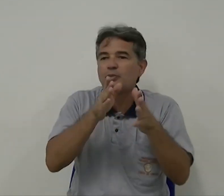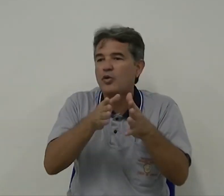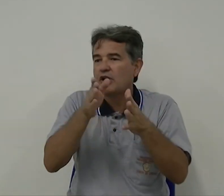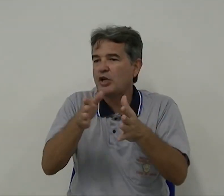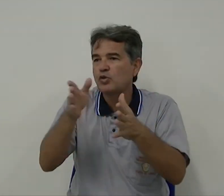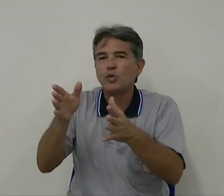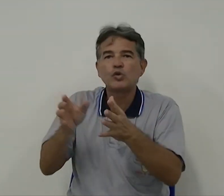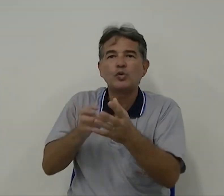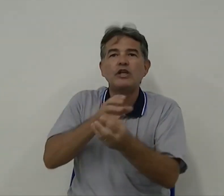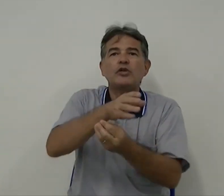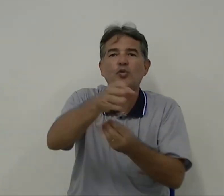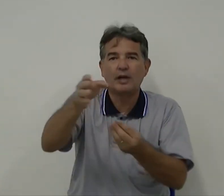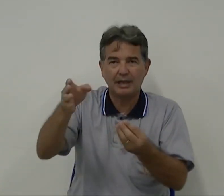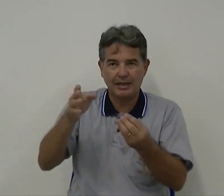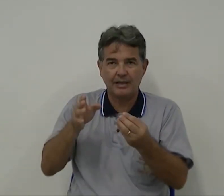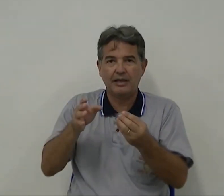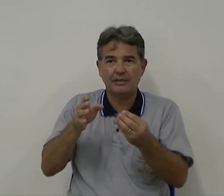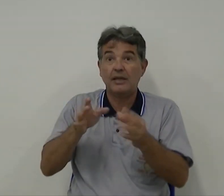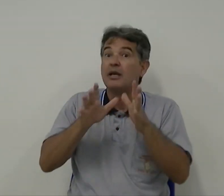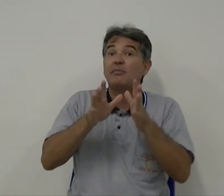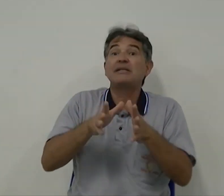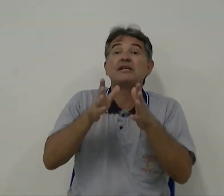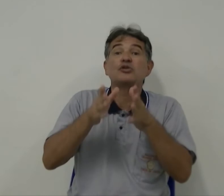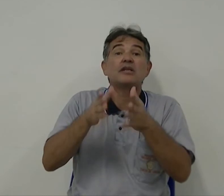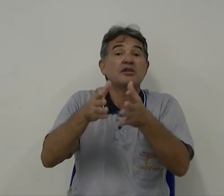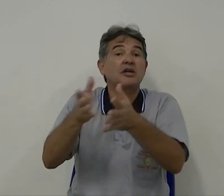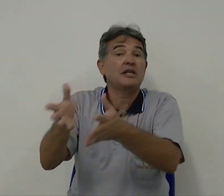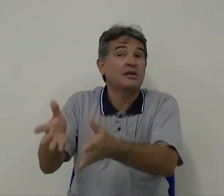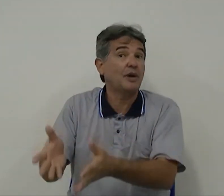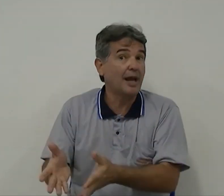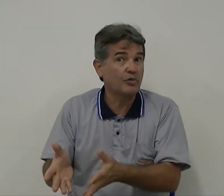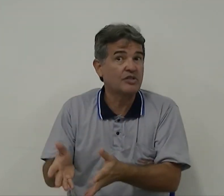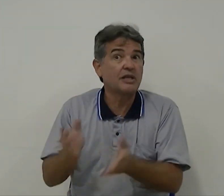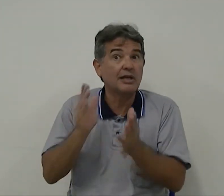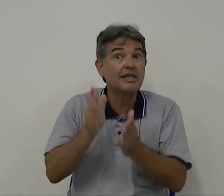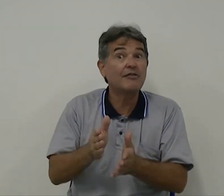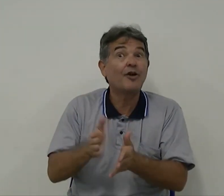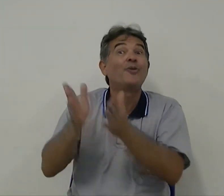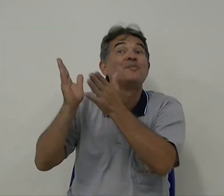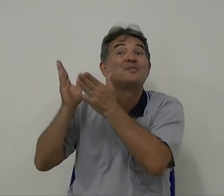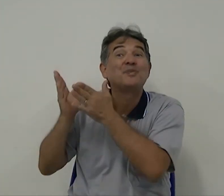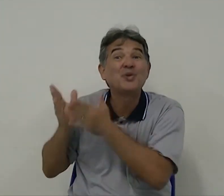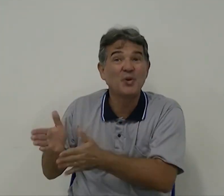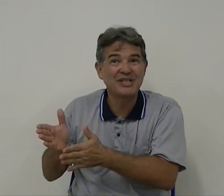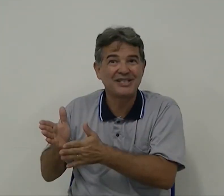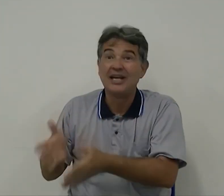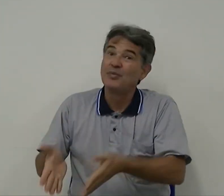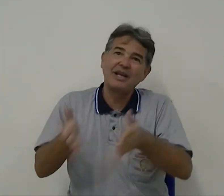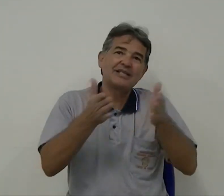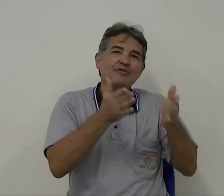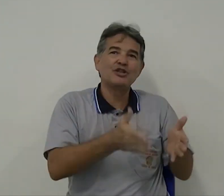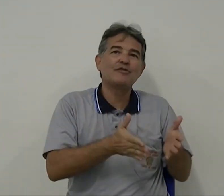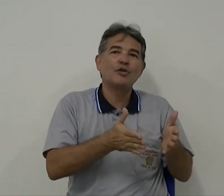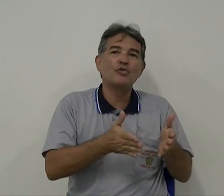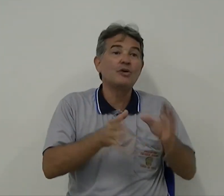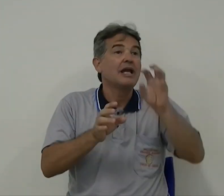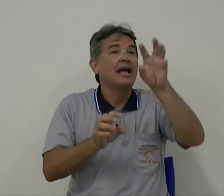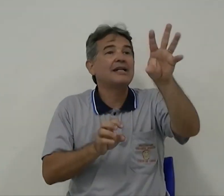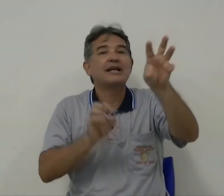pouquinhos construindo com aquela criança. Mas isso tem que ser a criança com anacuzia. Nível 2, porque se for nível 1, ela já